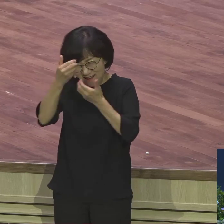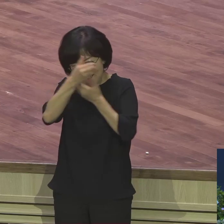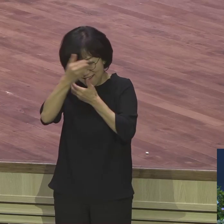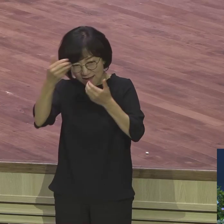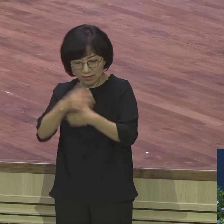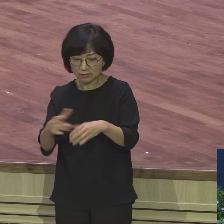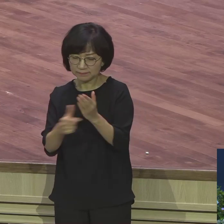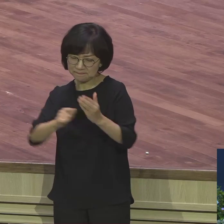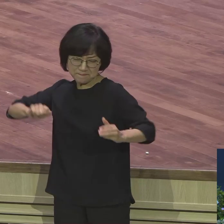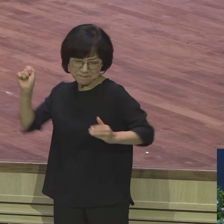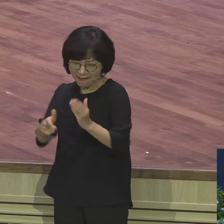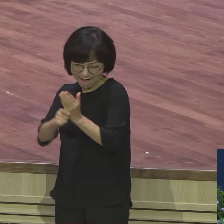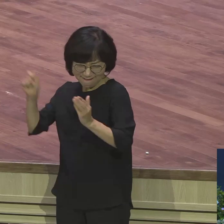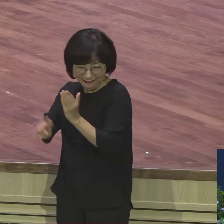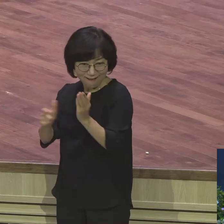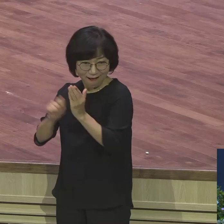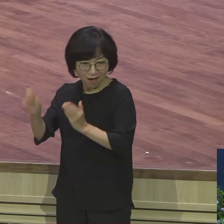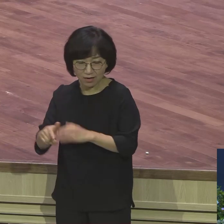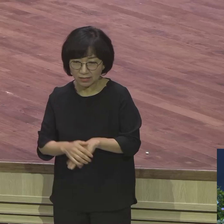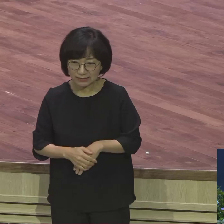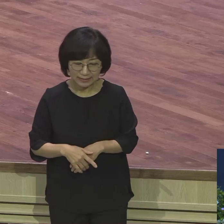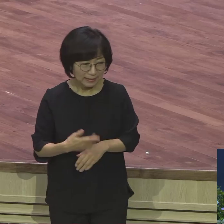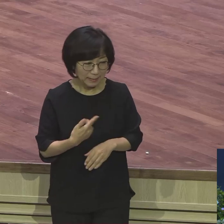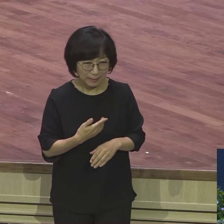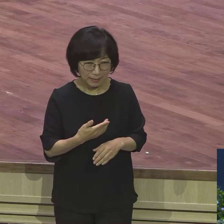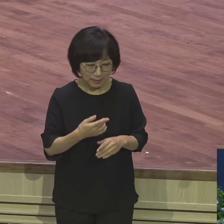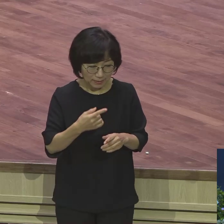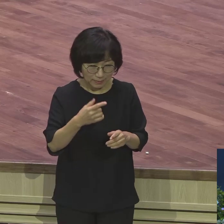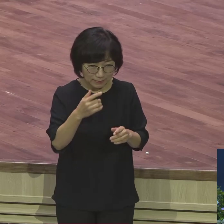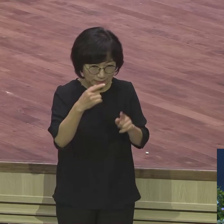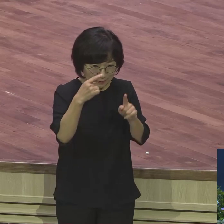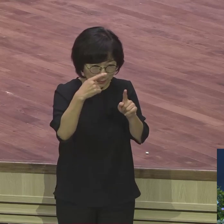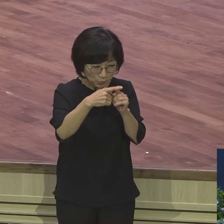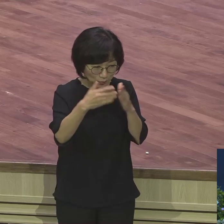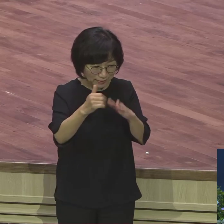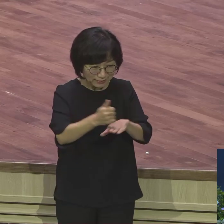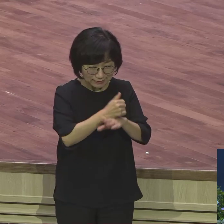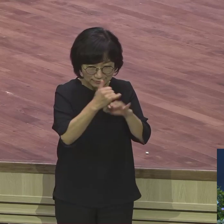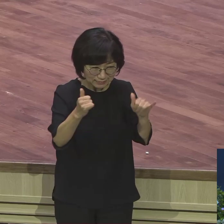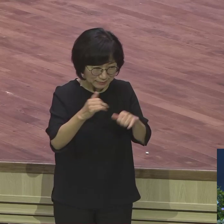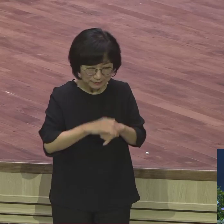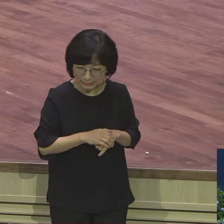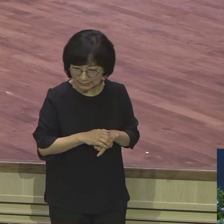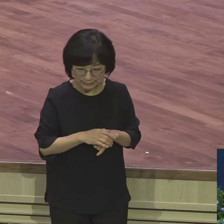이 교인들은 밥 한 끼 사나 눈치 살살 봄부터 돈 몇 분 대달 그거 가지고 사람 눈치 이런